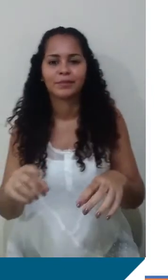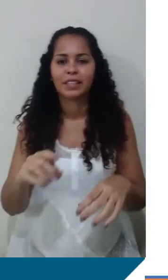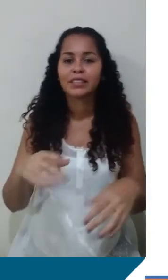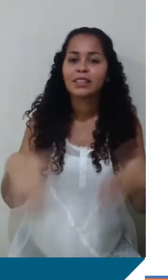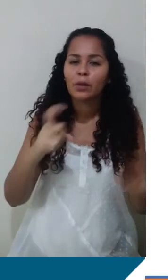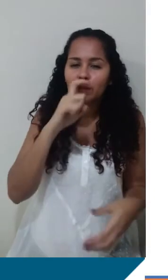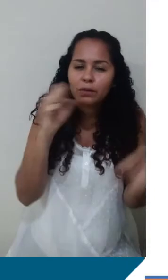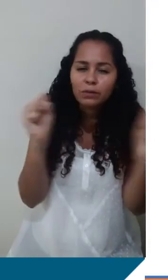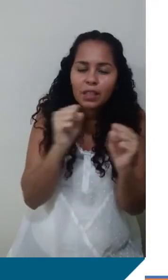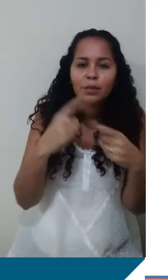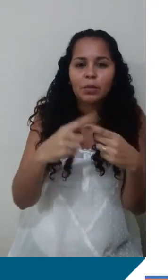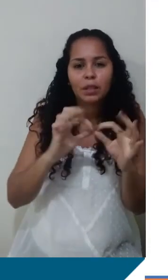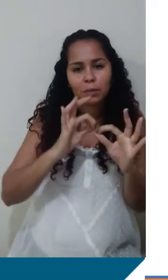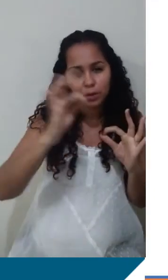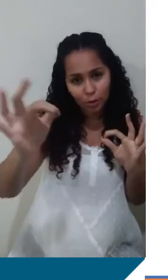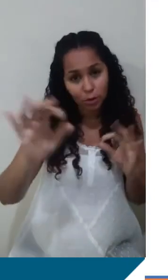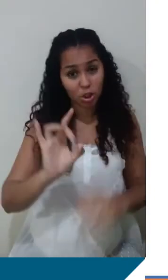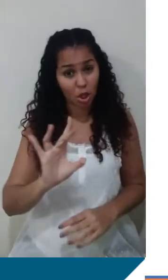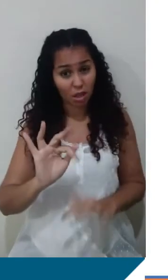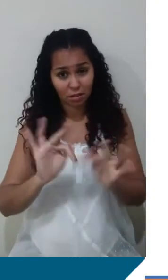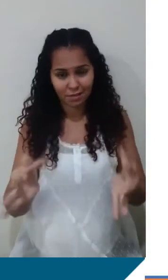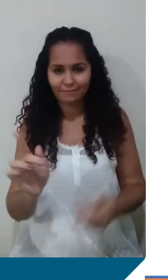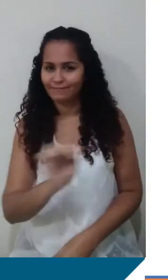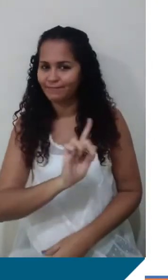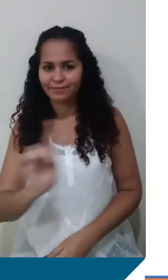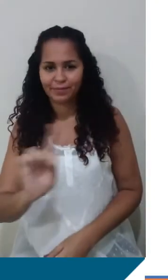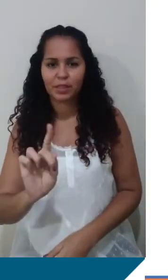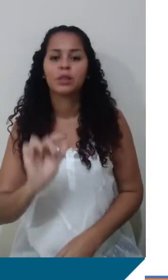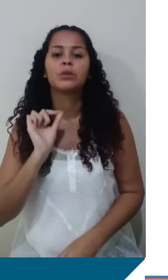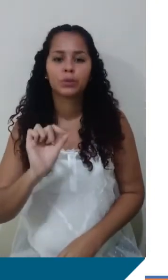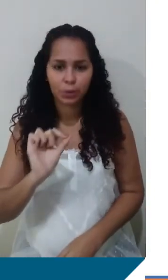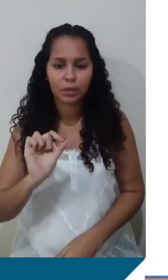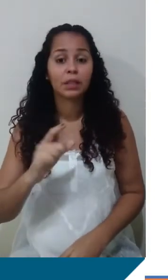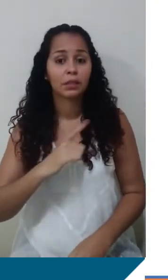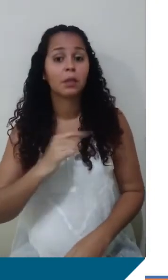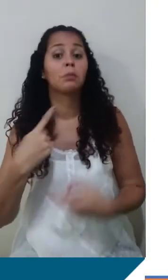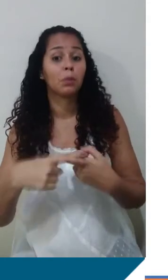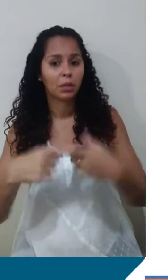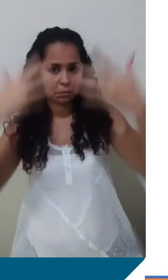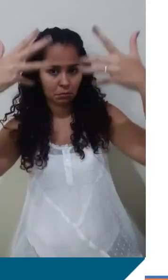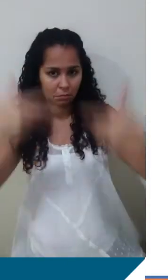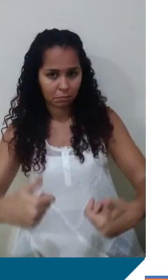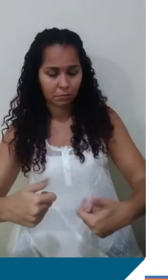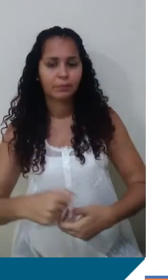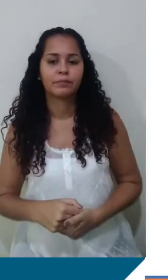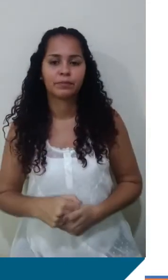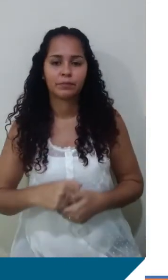distante. Não é por isso que a gente tem inverno e verão. Por que a gente tem inverno e verão? A Terra, olha, está ali. Gente,